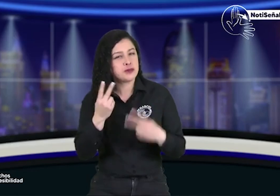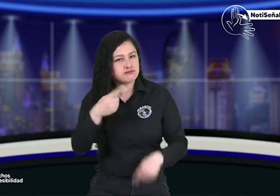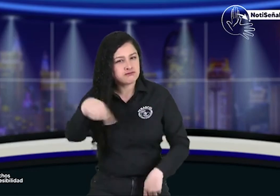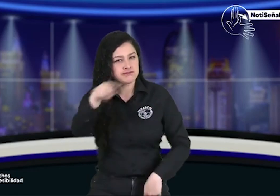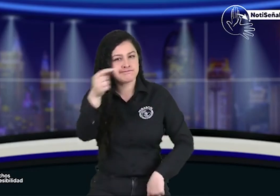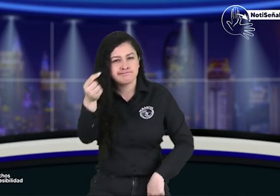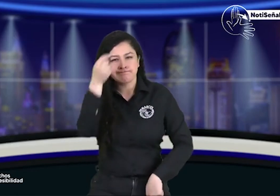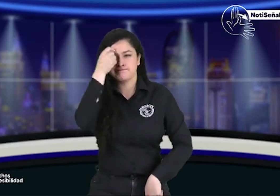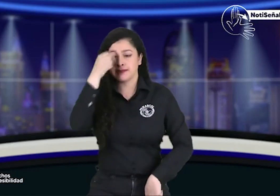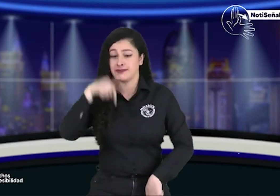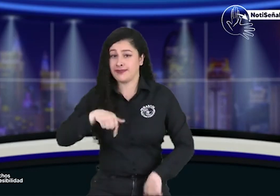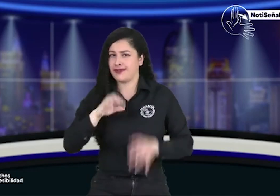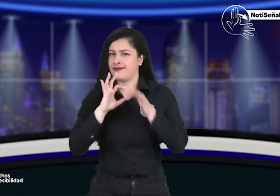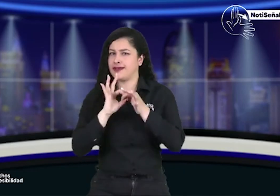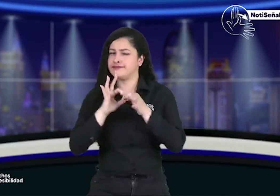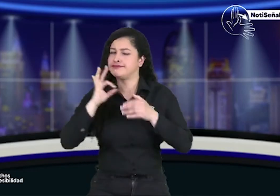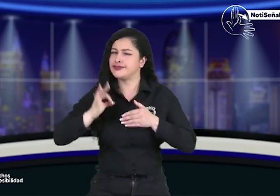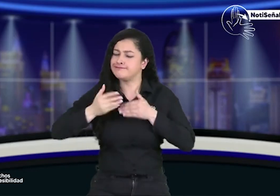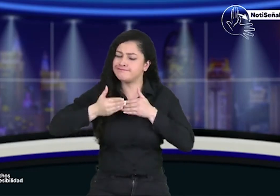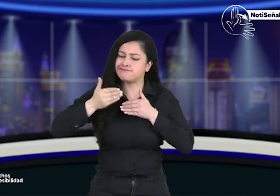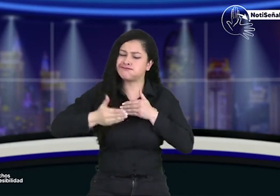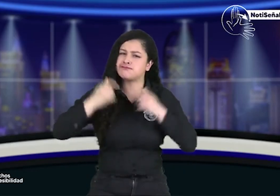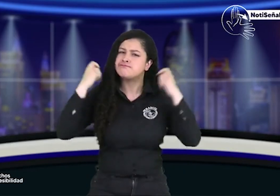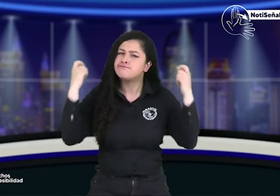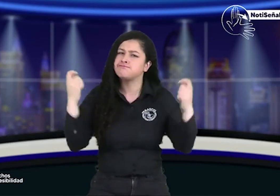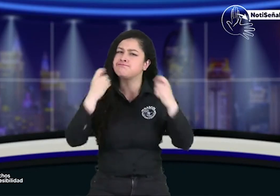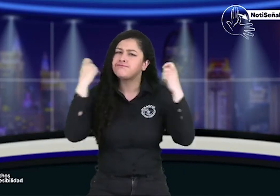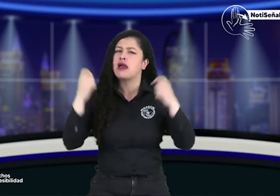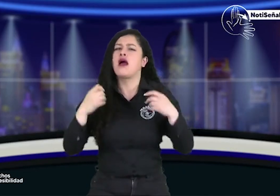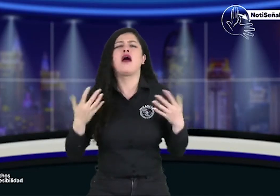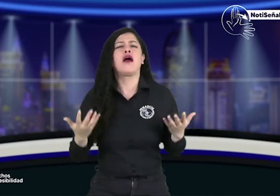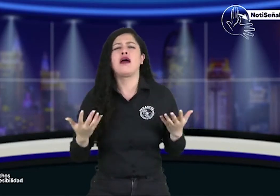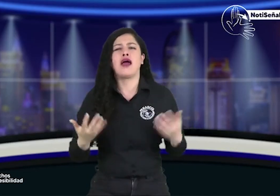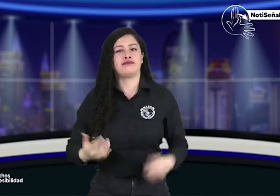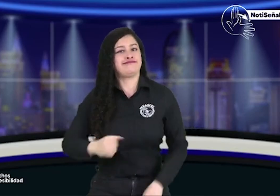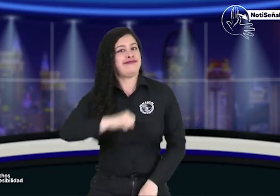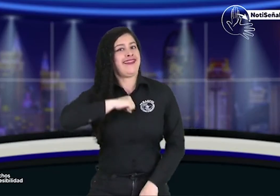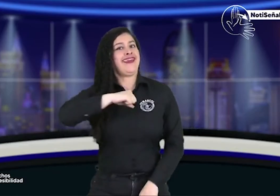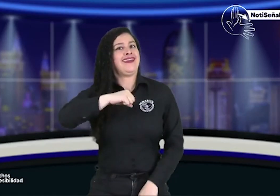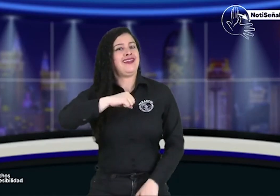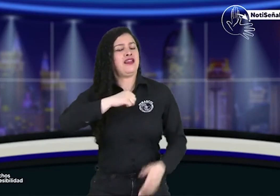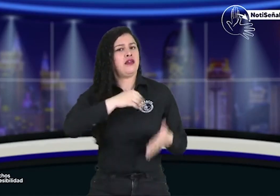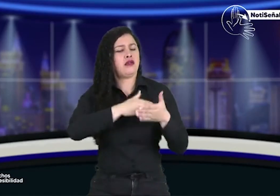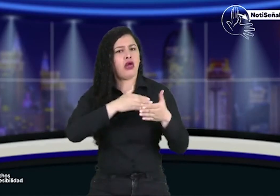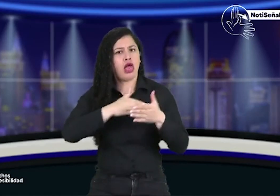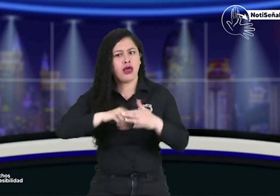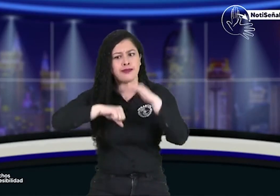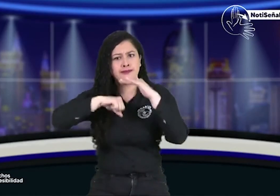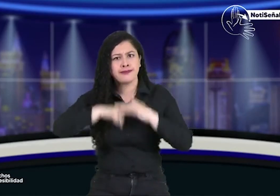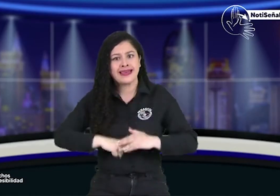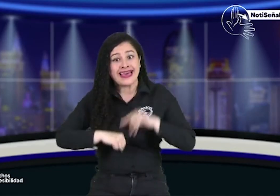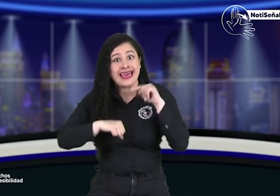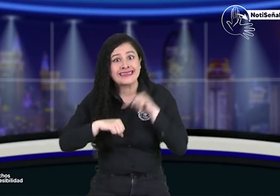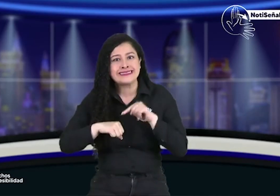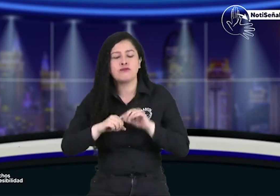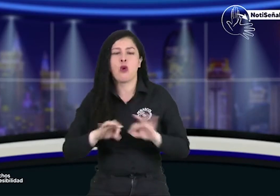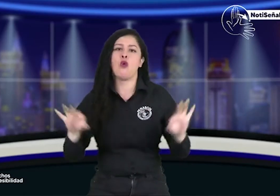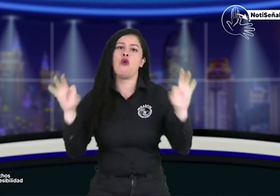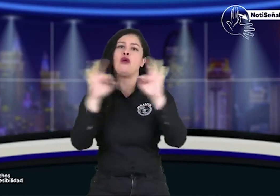qué buena información es importante que nosotros sigamos aprovechando la campaña sin accesibilidad